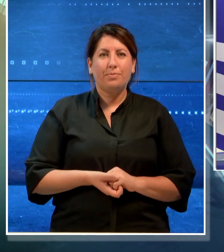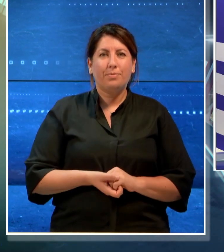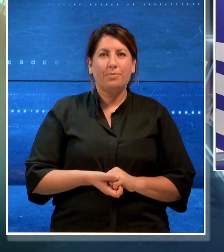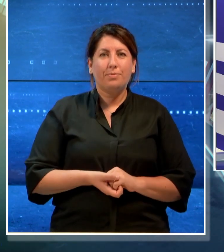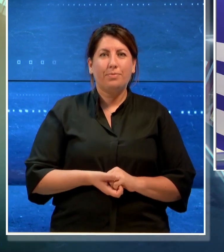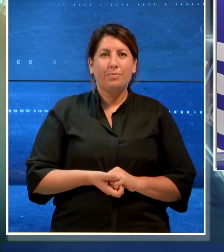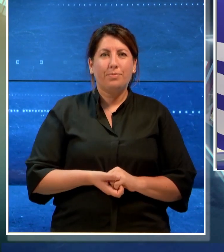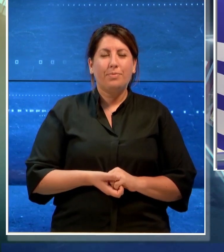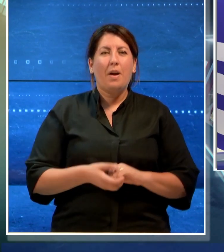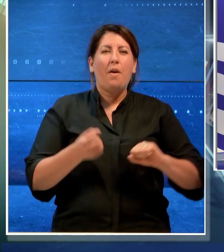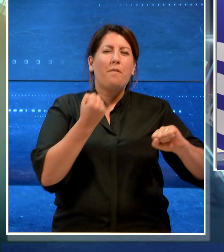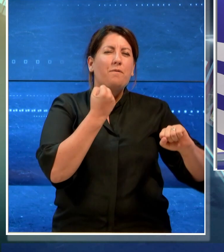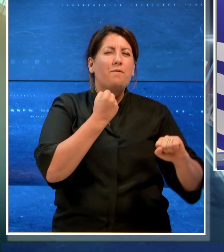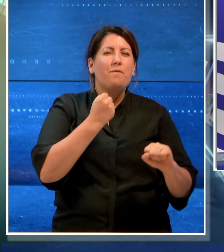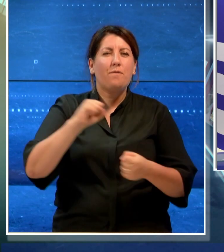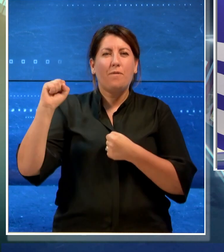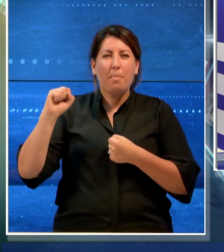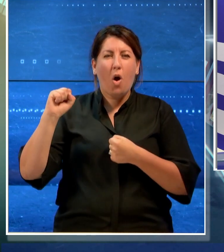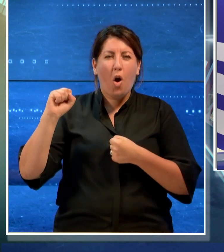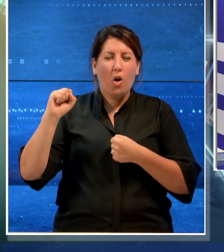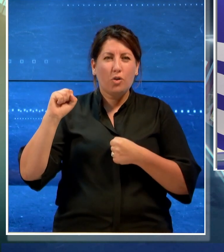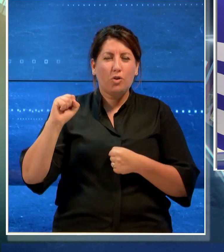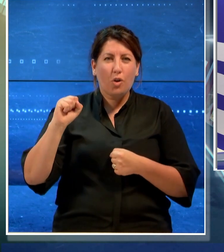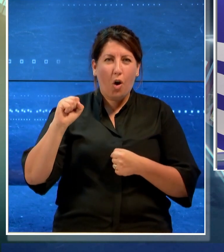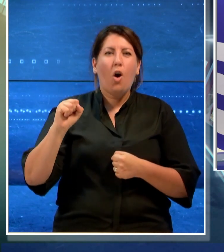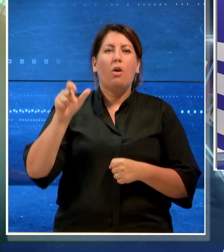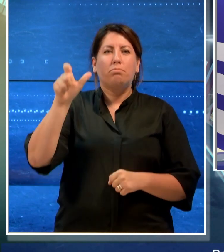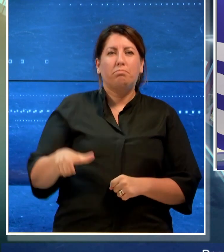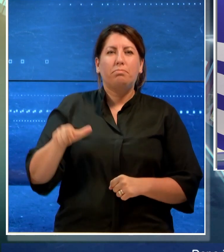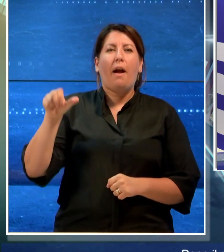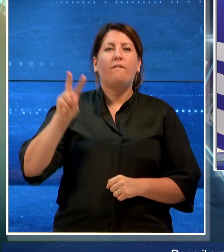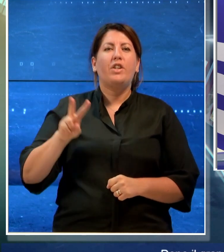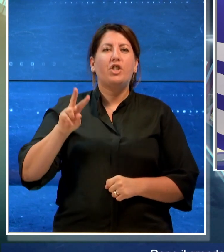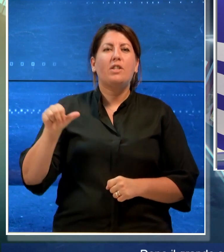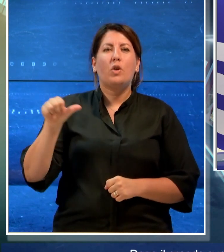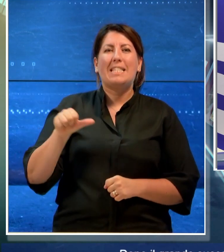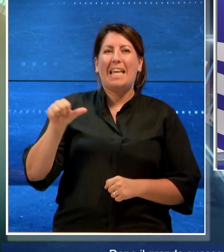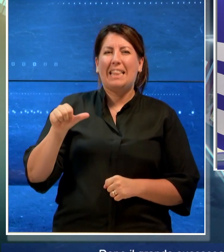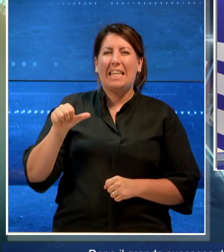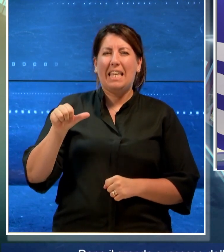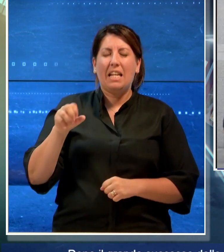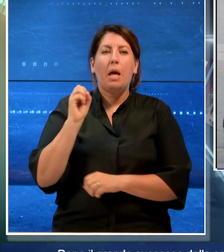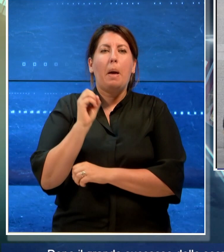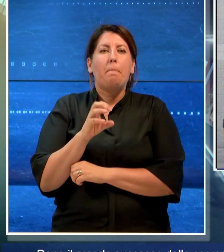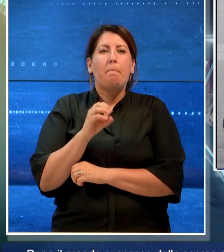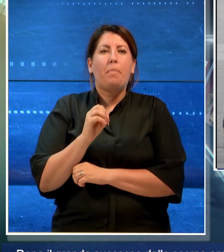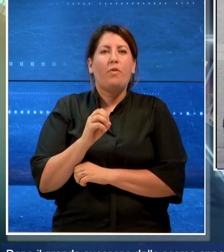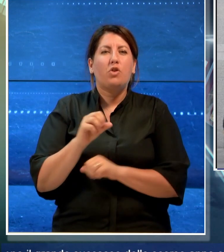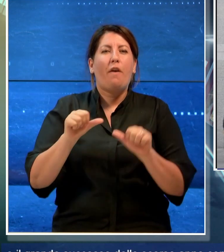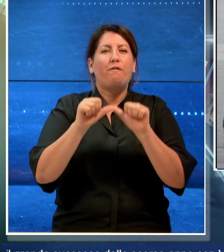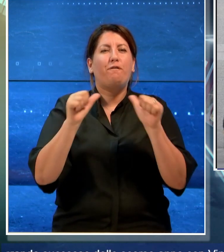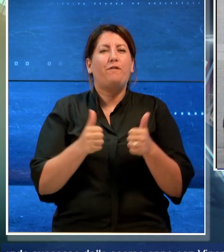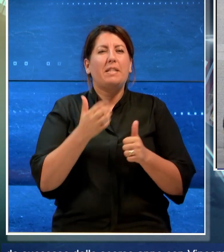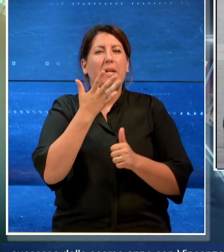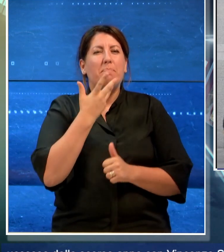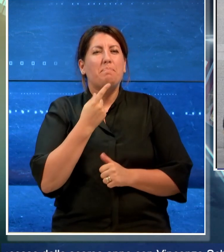Dopo il grande successo dello scorso anno con Vincenzo Schettini il professore della fisica che ci